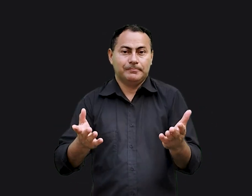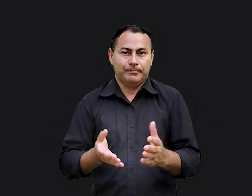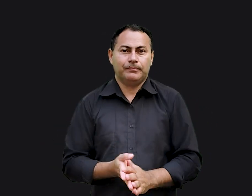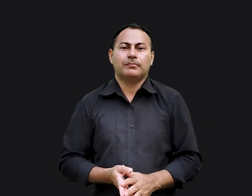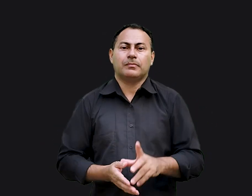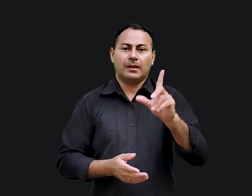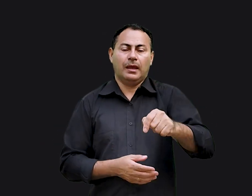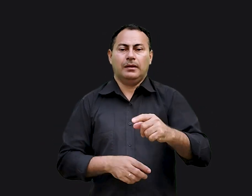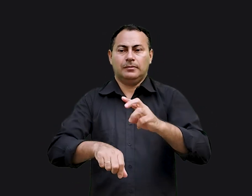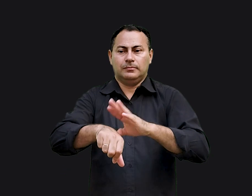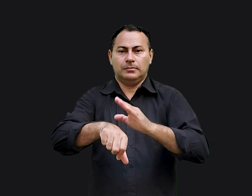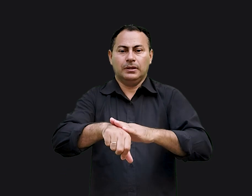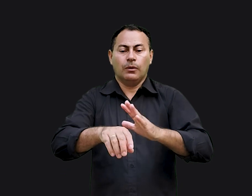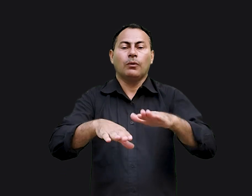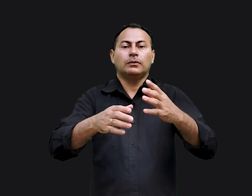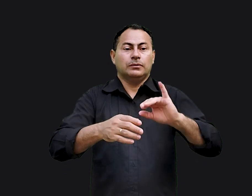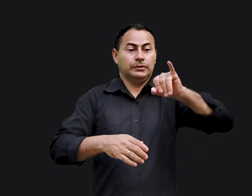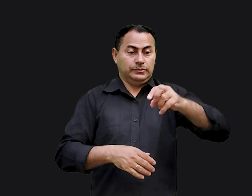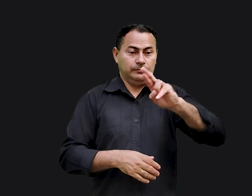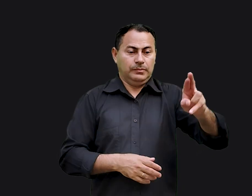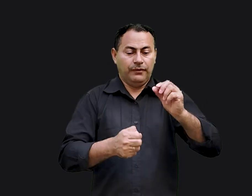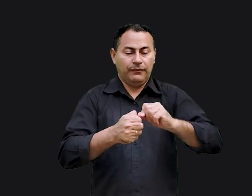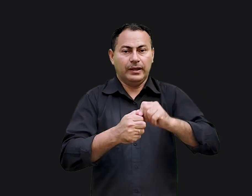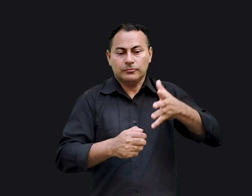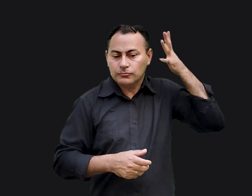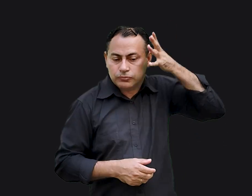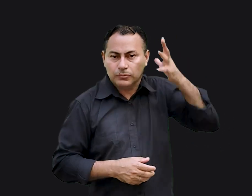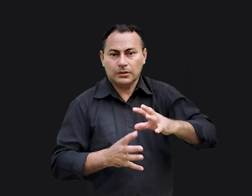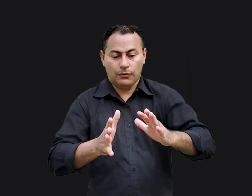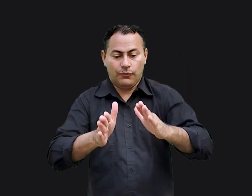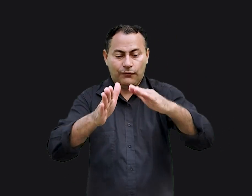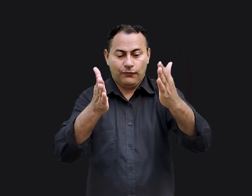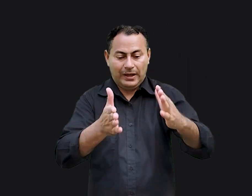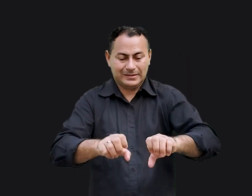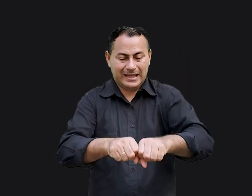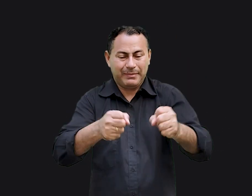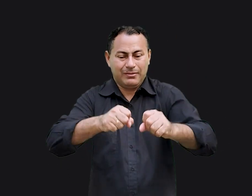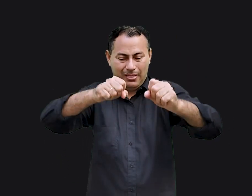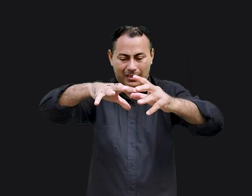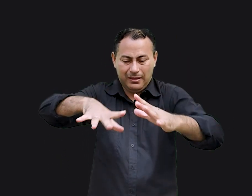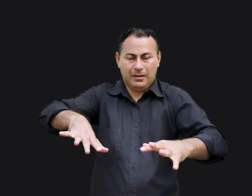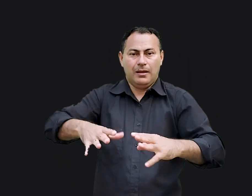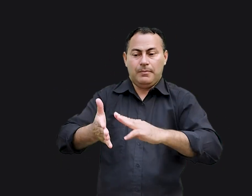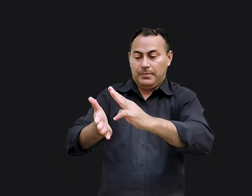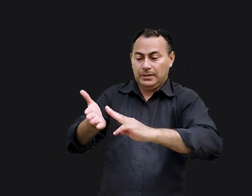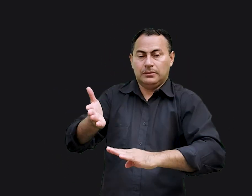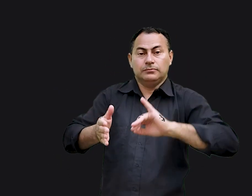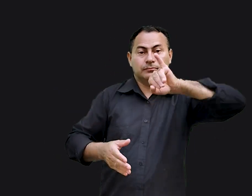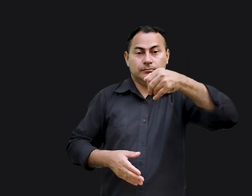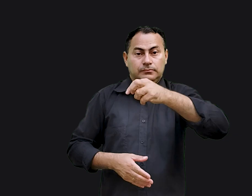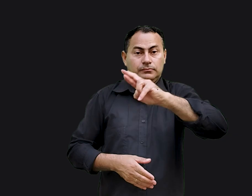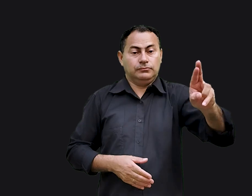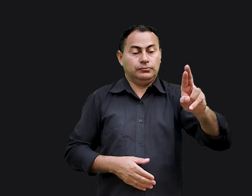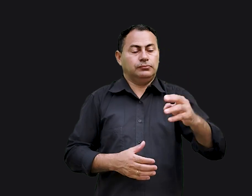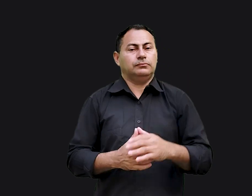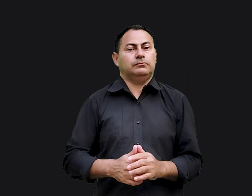coisa. Era essa a situação quando Jeremias fez o sermão do vaso espatifado. As mensagens de Jeremias são muito